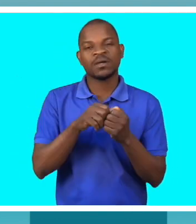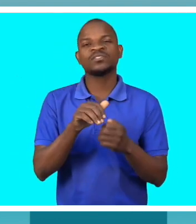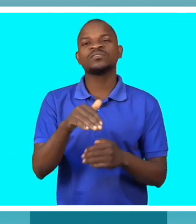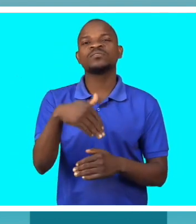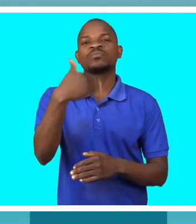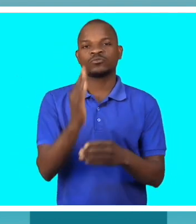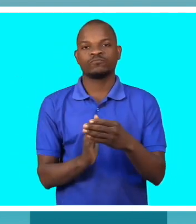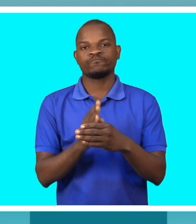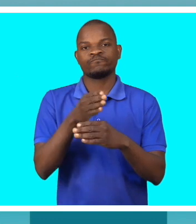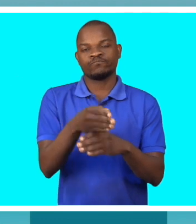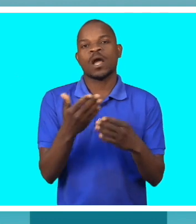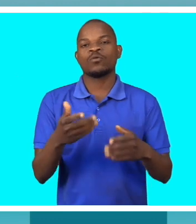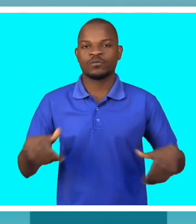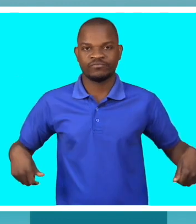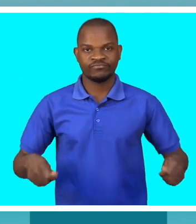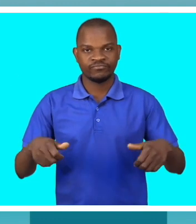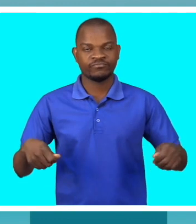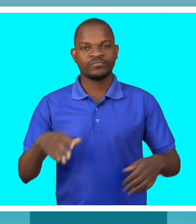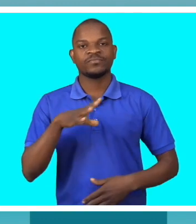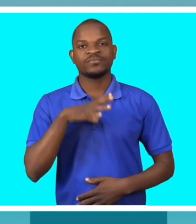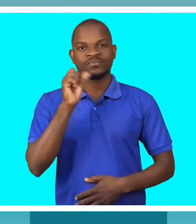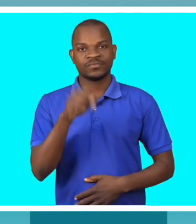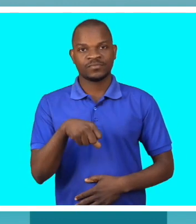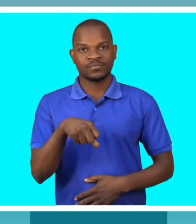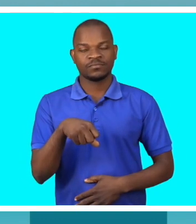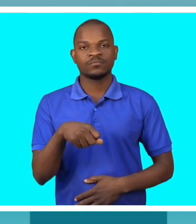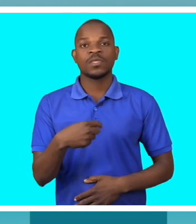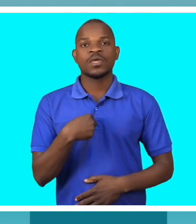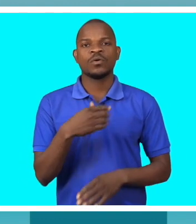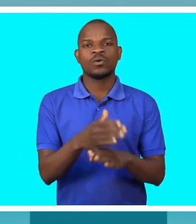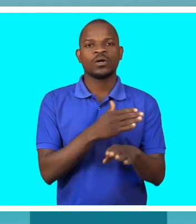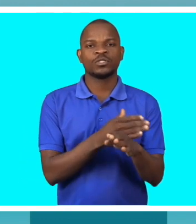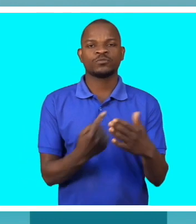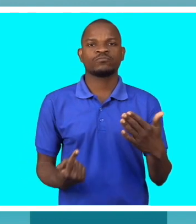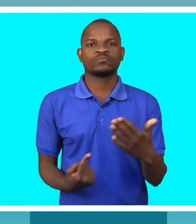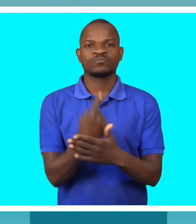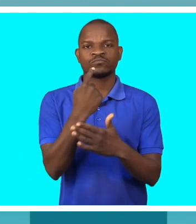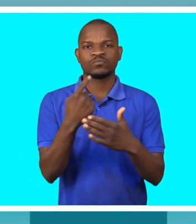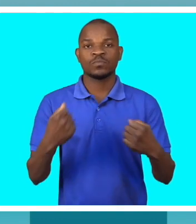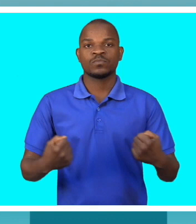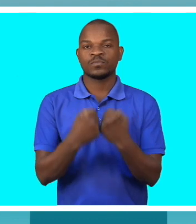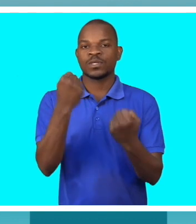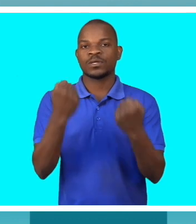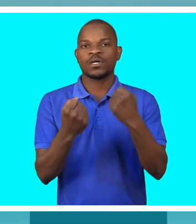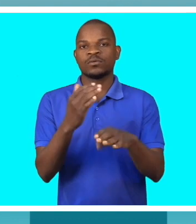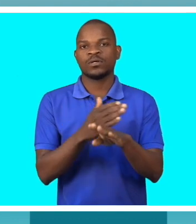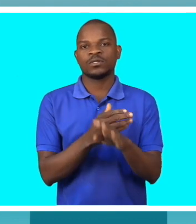hoje já estou na cadeira de roda. Eu tive acidente de carro em 2015, tipo caputamento,